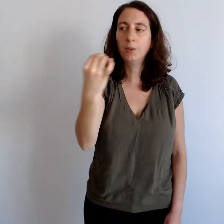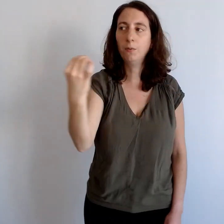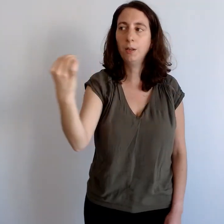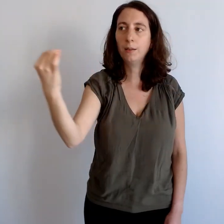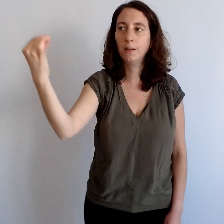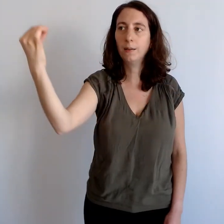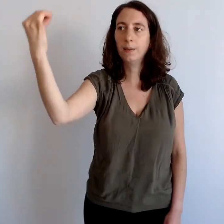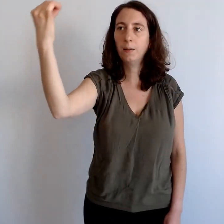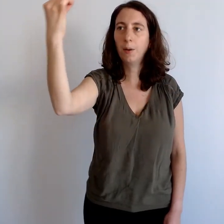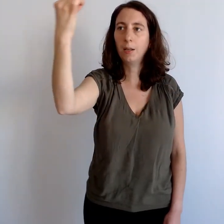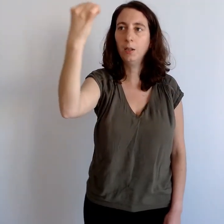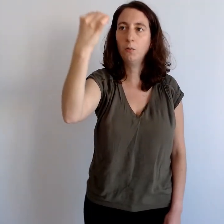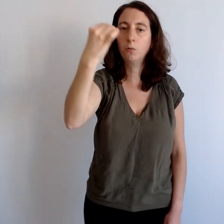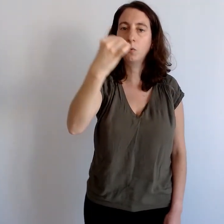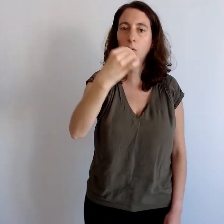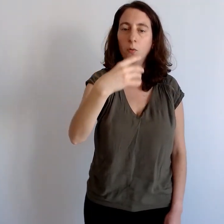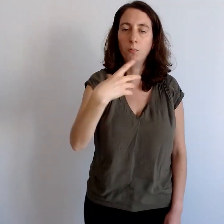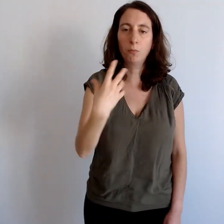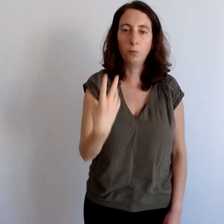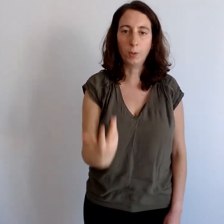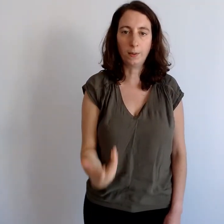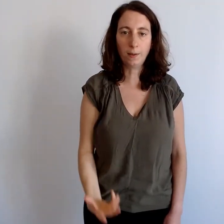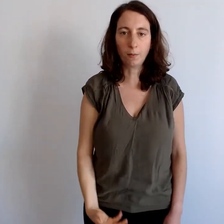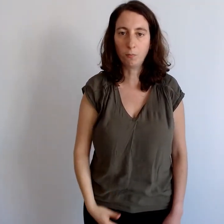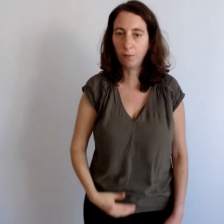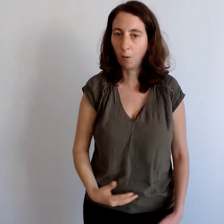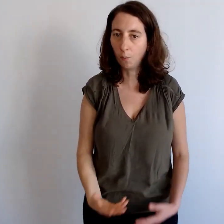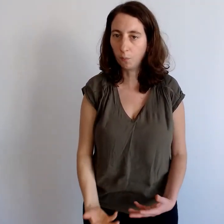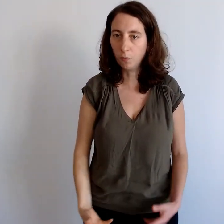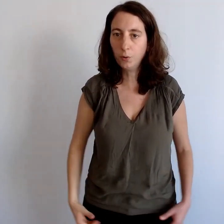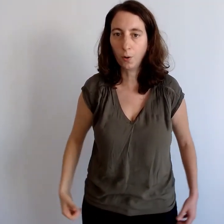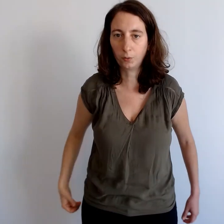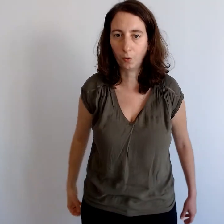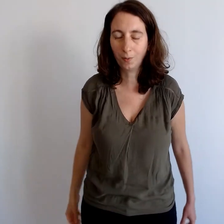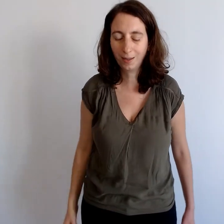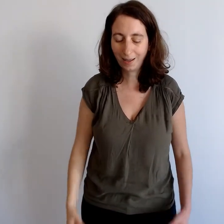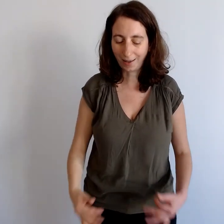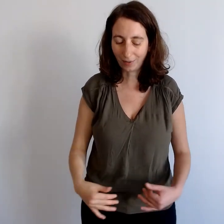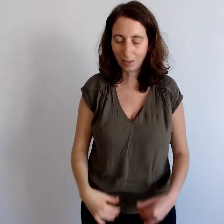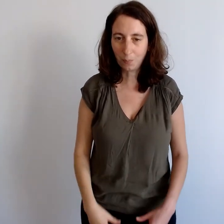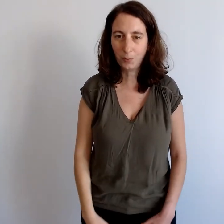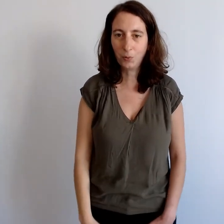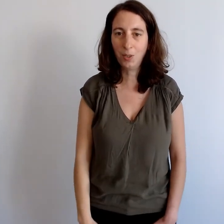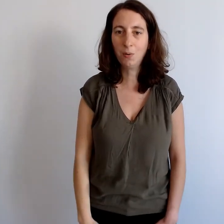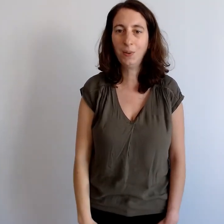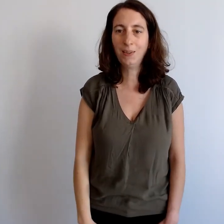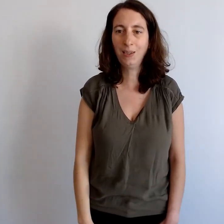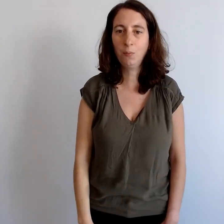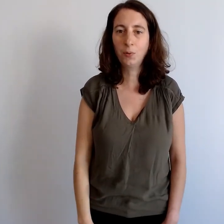Continuez cette pratique le temps que vous souhaitez, vous le faites en plusieurs temps, avec des pauses au milieu si besoin.